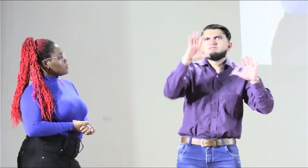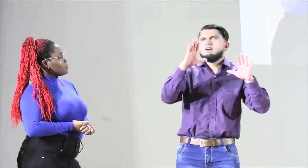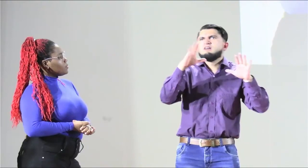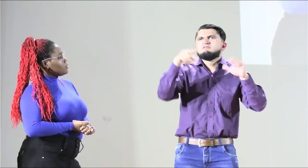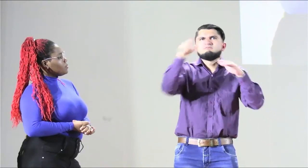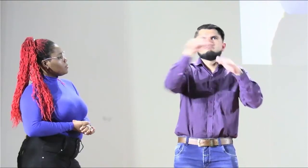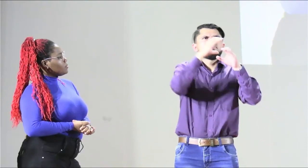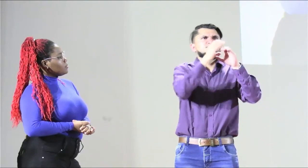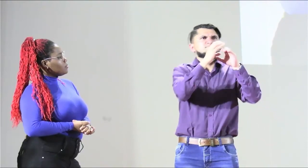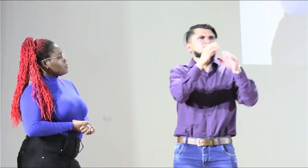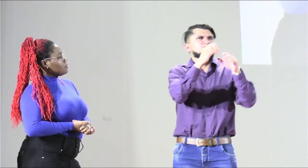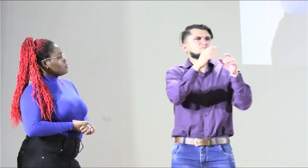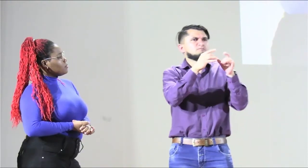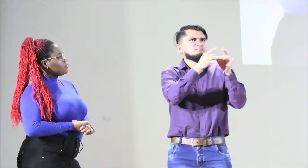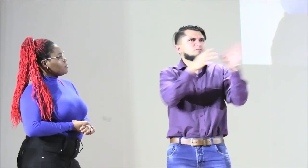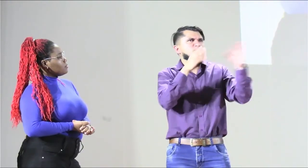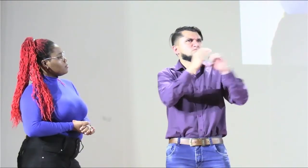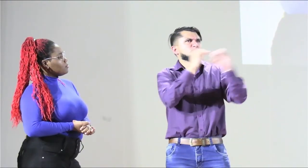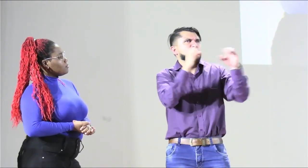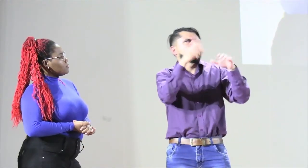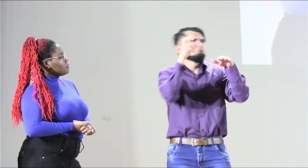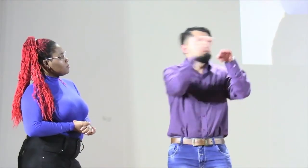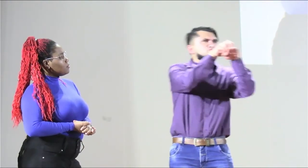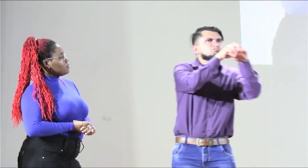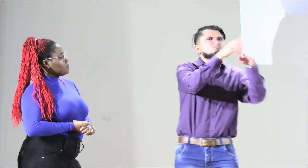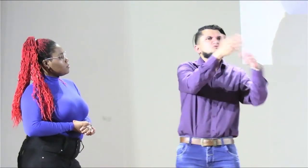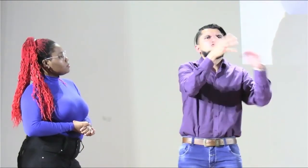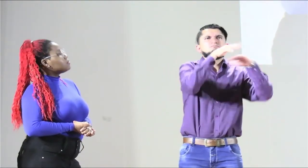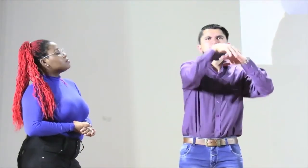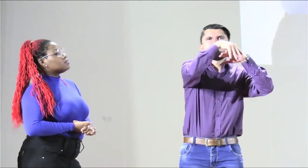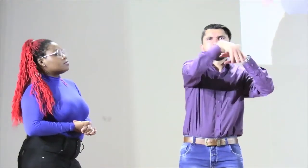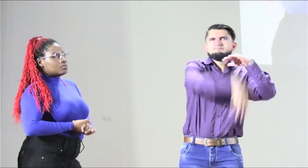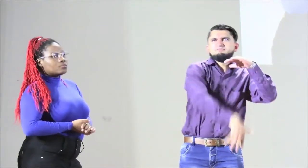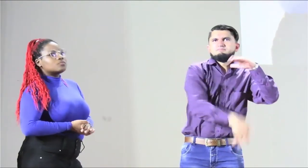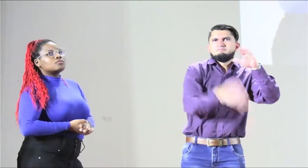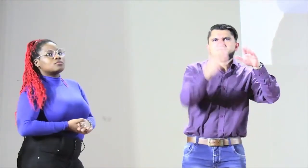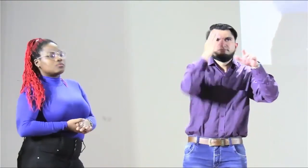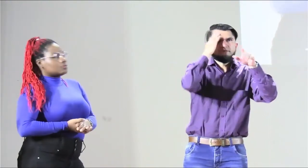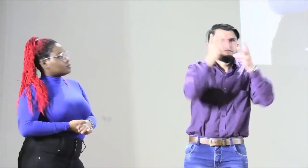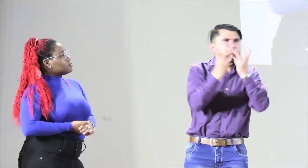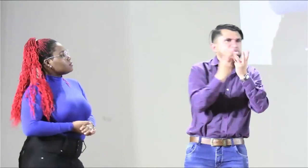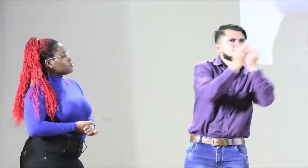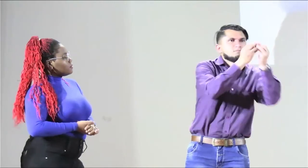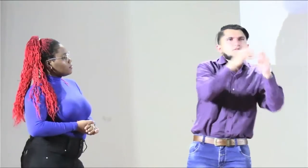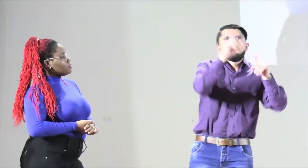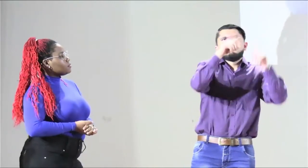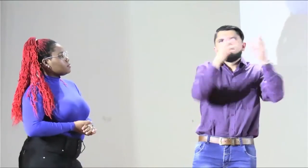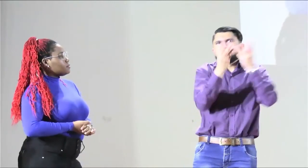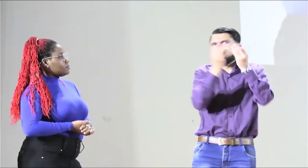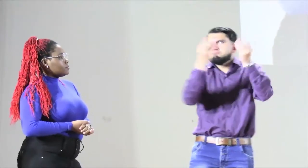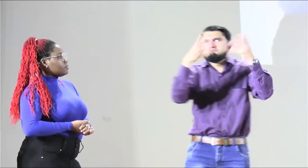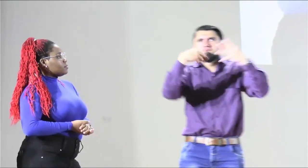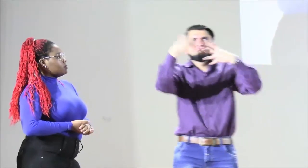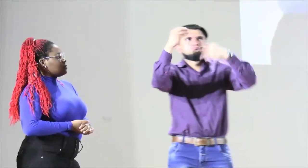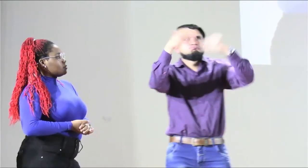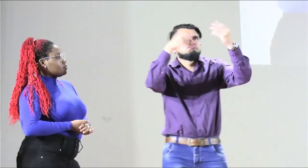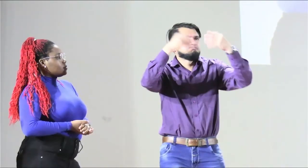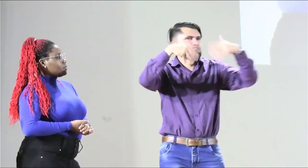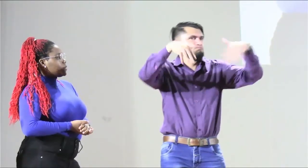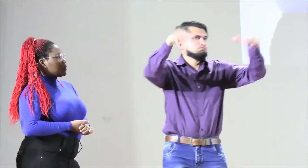que, pues ya algunos lo saben, hay los buses esperando para quienes van a ir a los